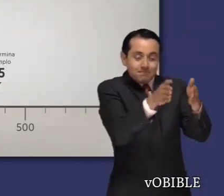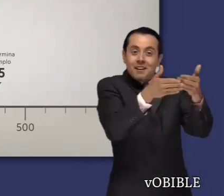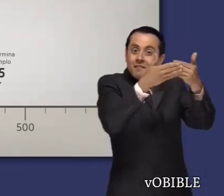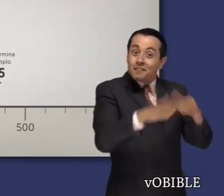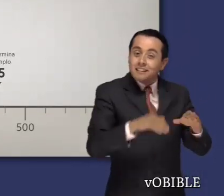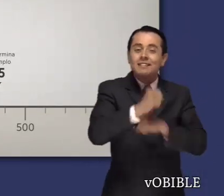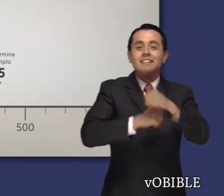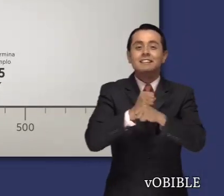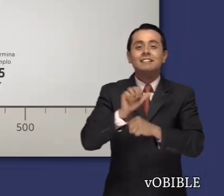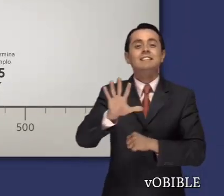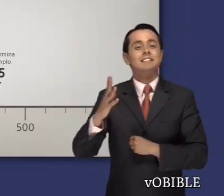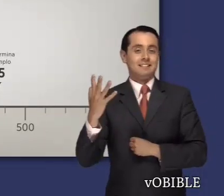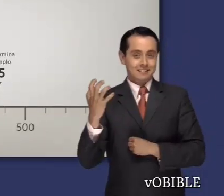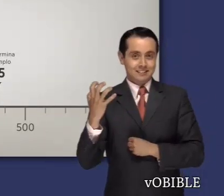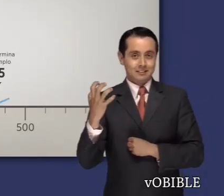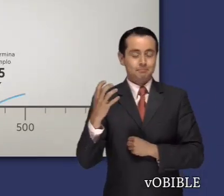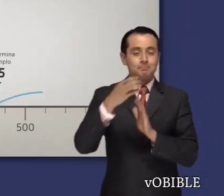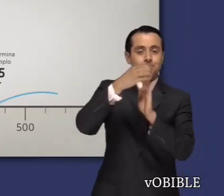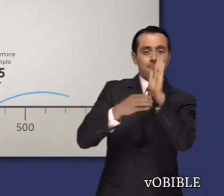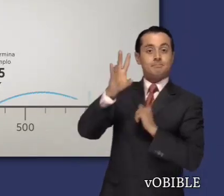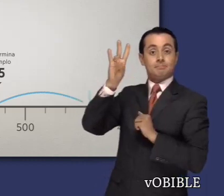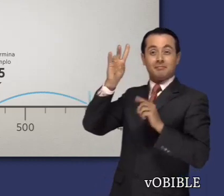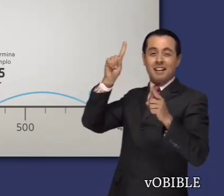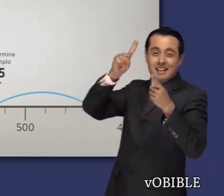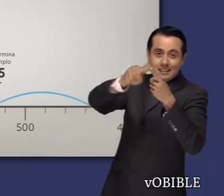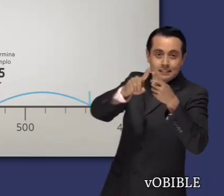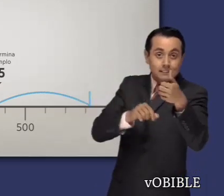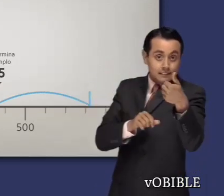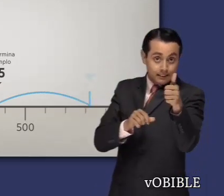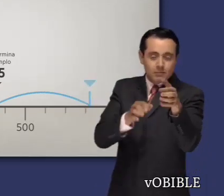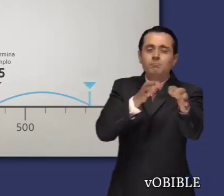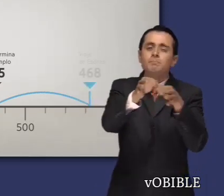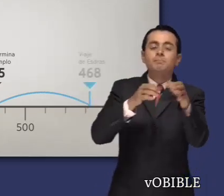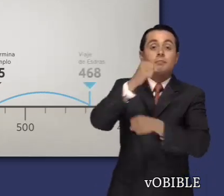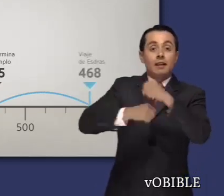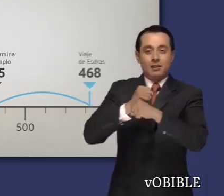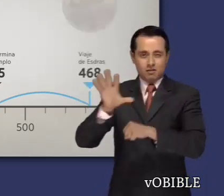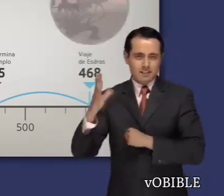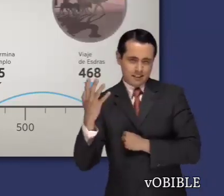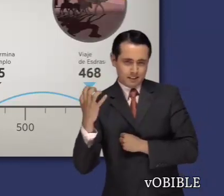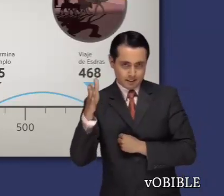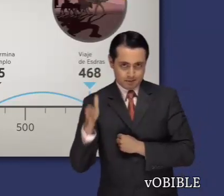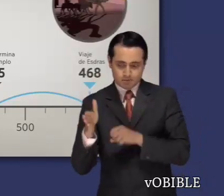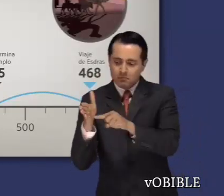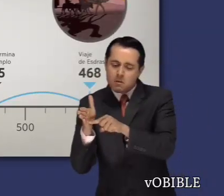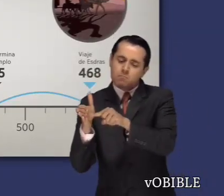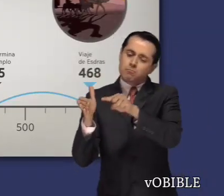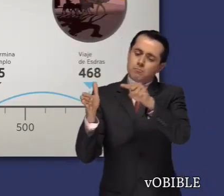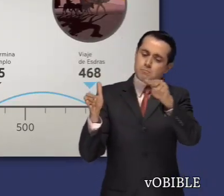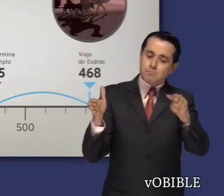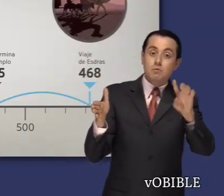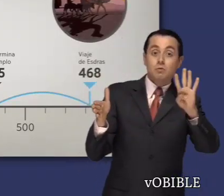En los capítulos 7 a 10, damos un salto de casi 50 años hasta el 468, cuando